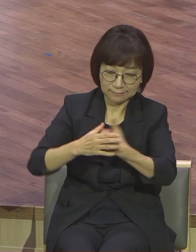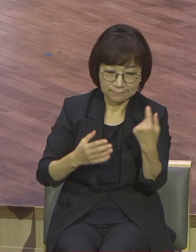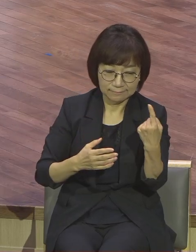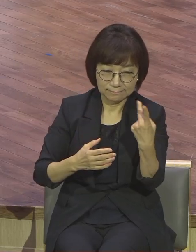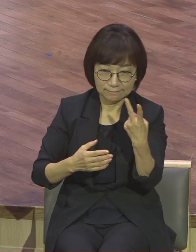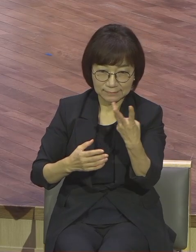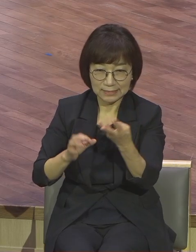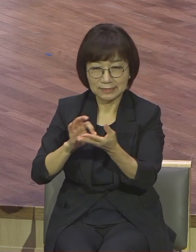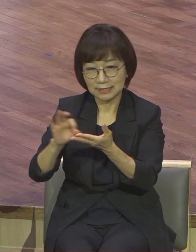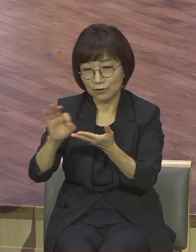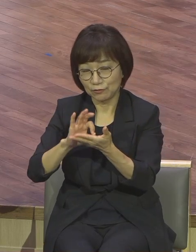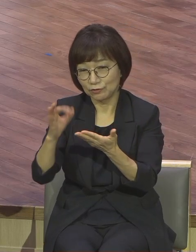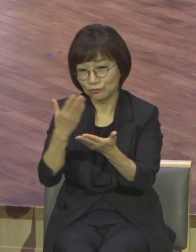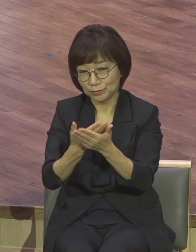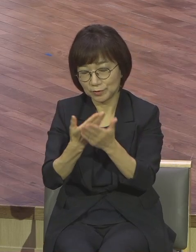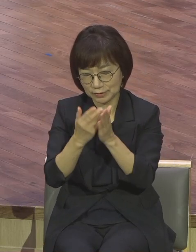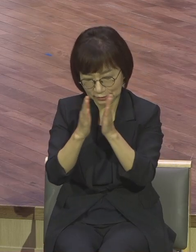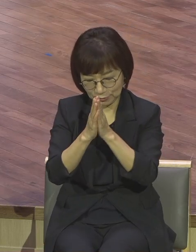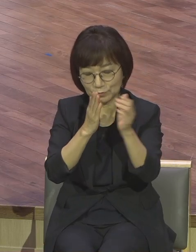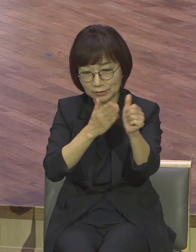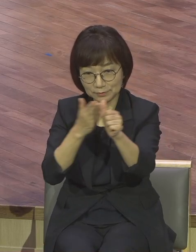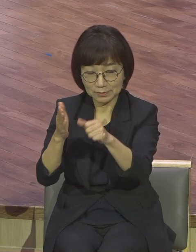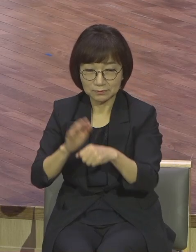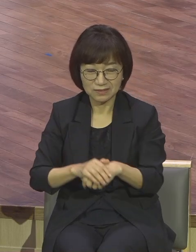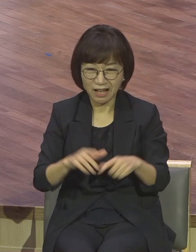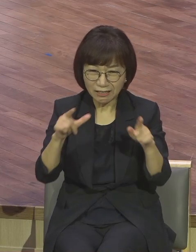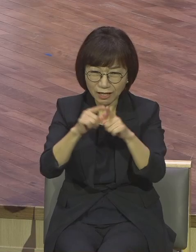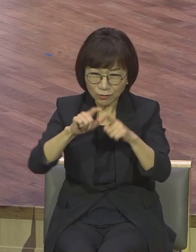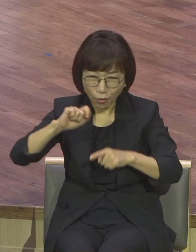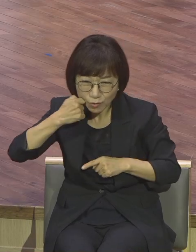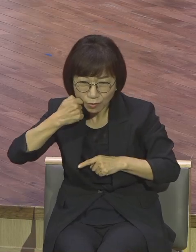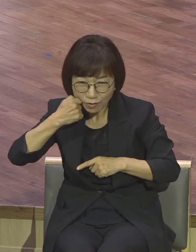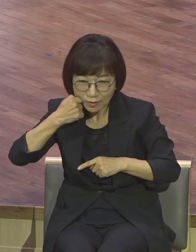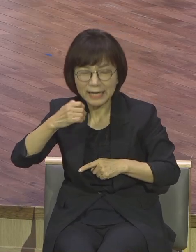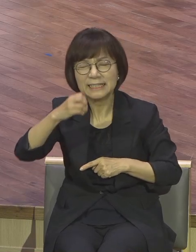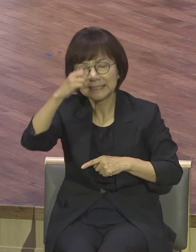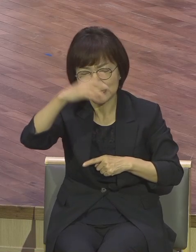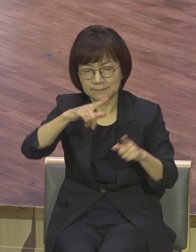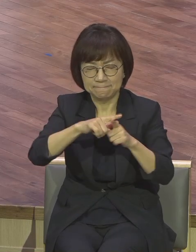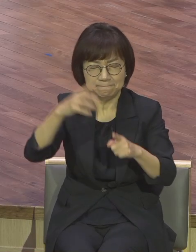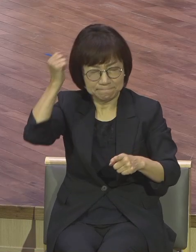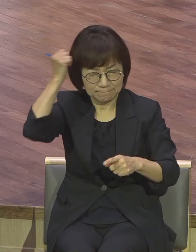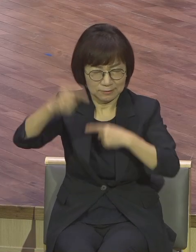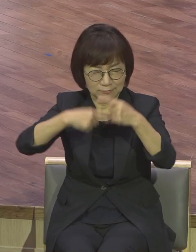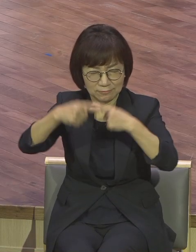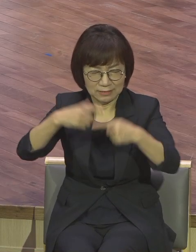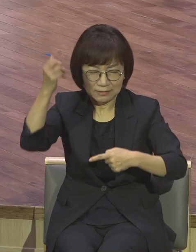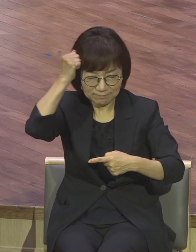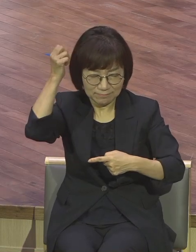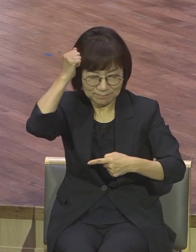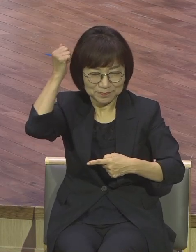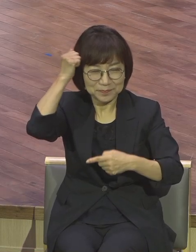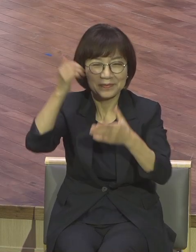어렵습니까? 그냥 외우고 기도하세요 그렇게 되어버립니다 그냥 기도하면